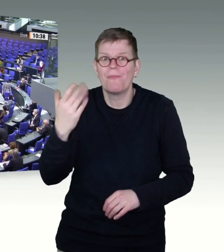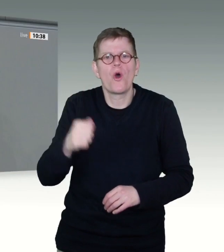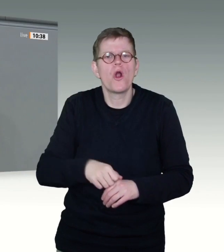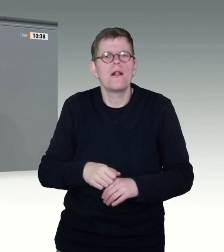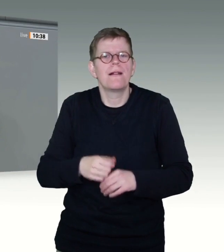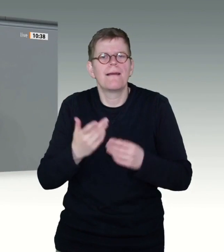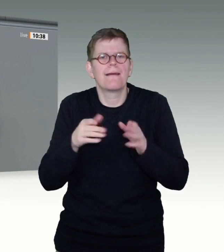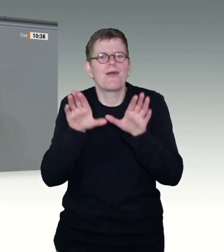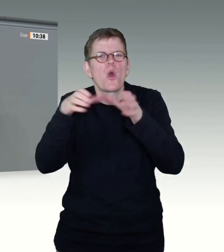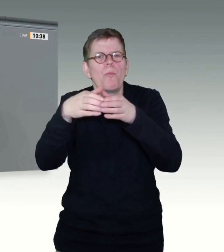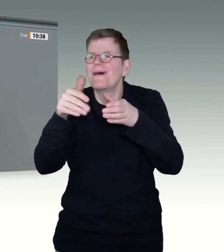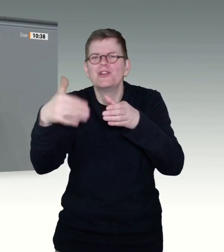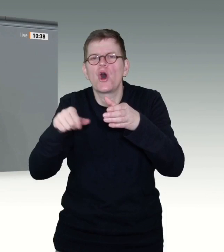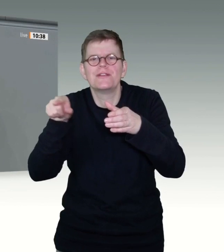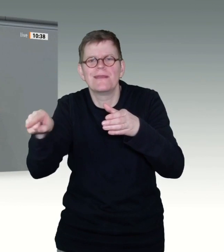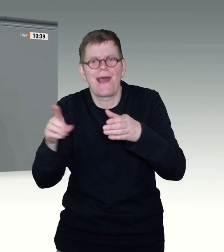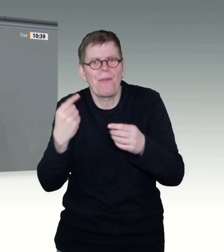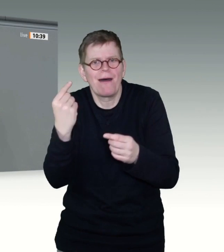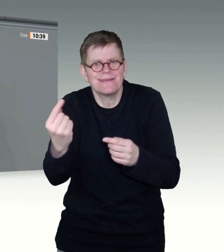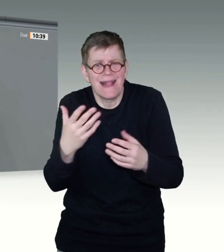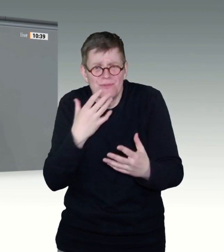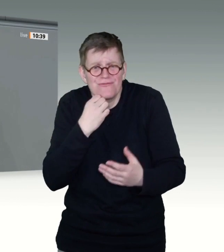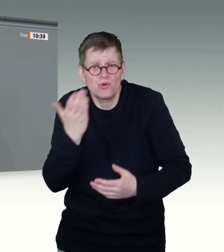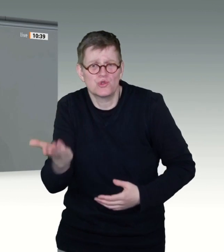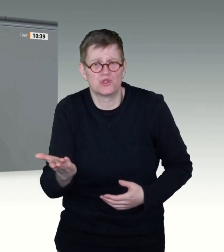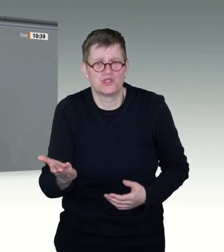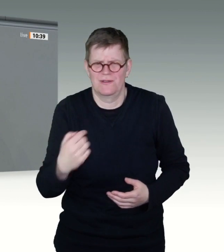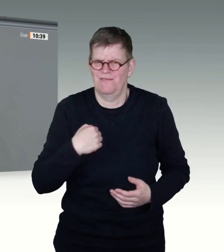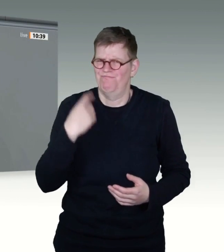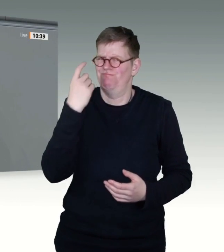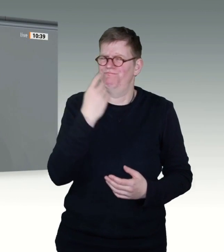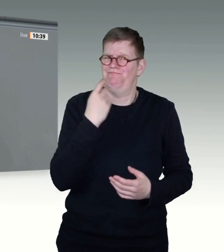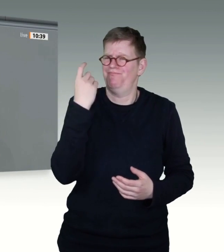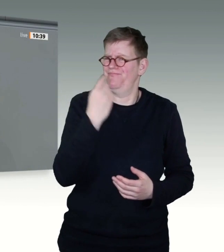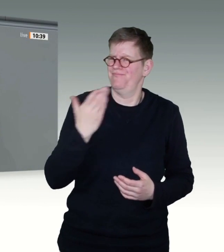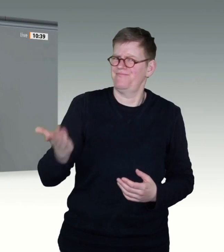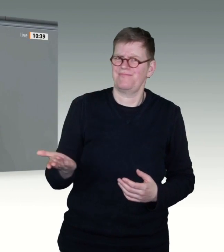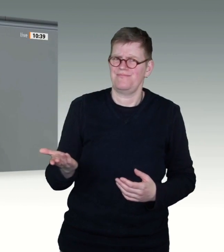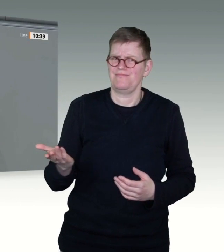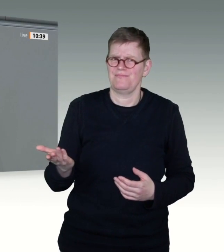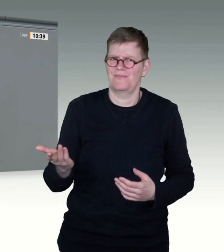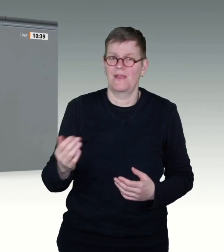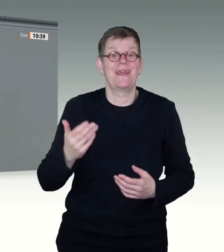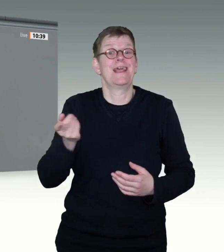zeitnahe Impfung jetzt schon nicht hinhaut, wie soll die Situation dann aussehen, wenn der Impfstoff von Johnson & Johnson noch dazukommt?